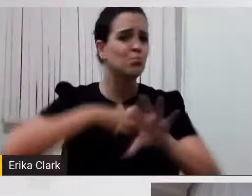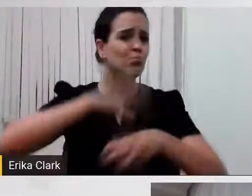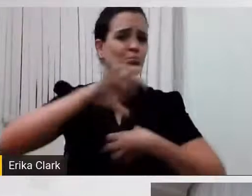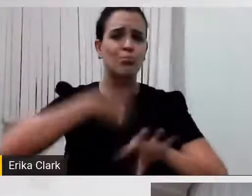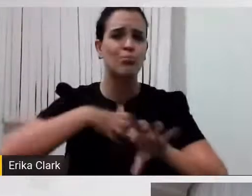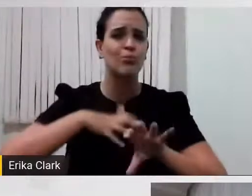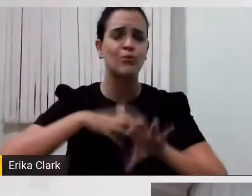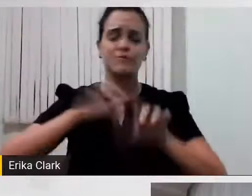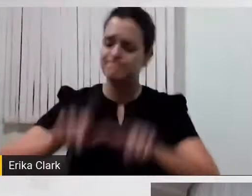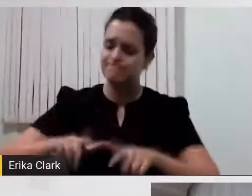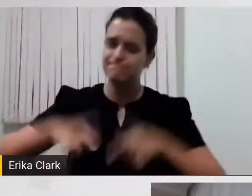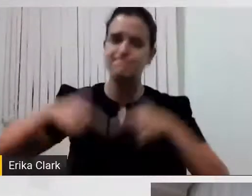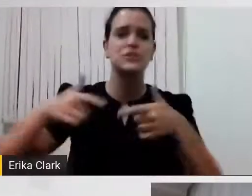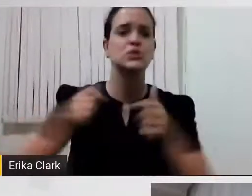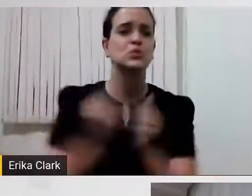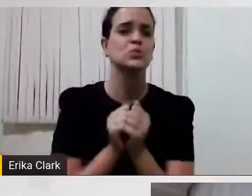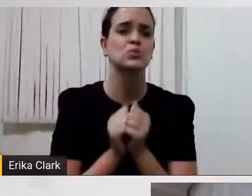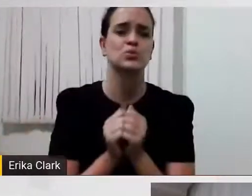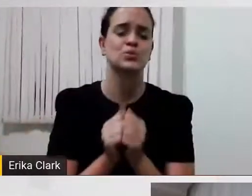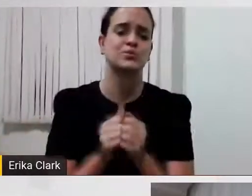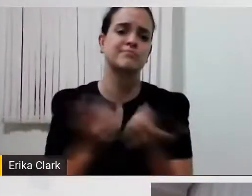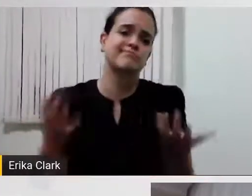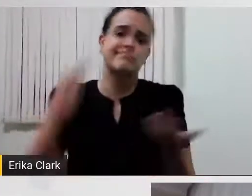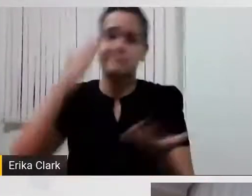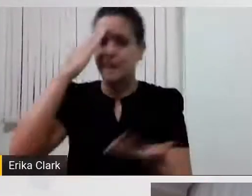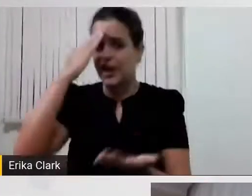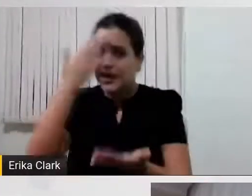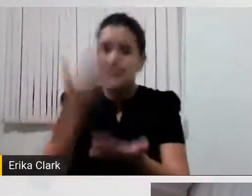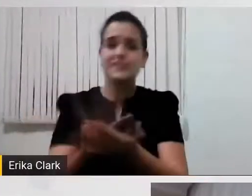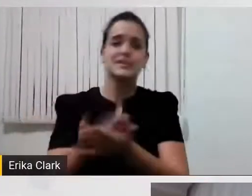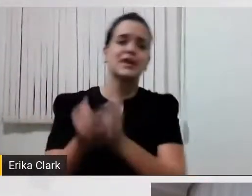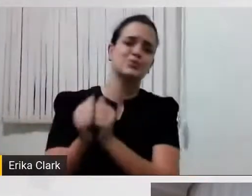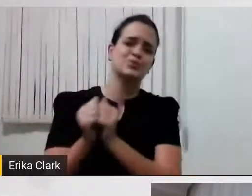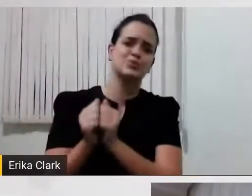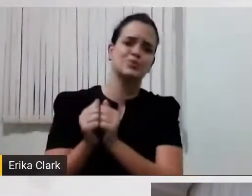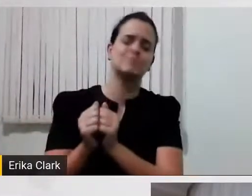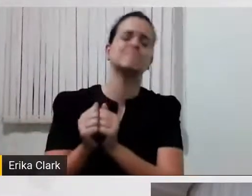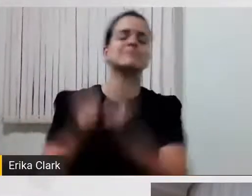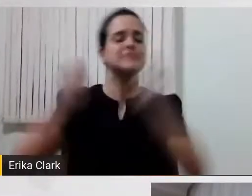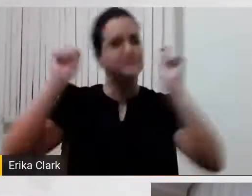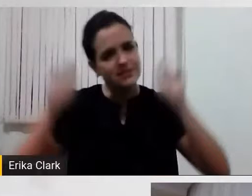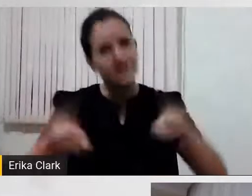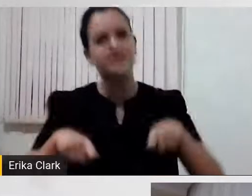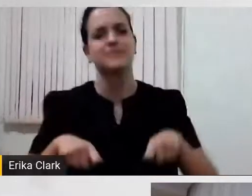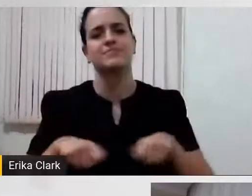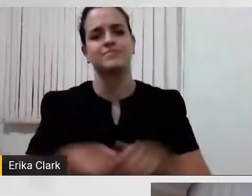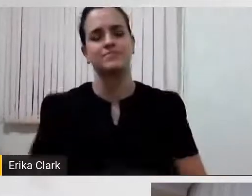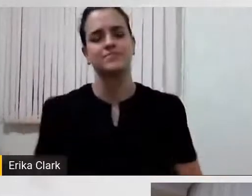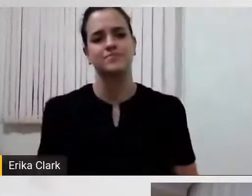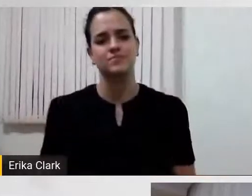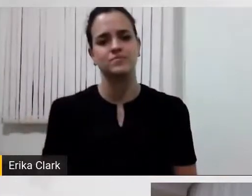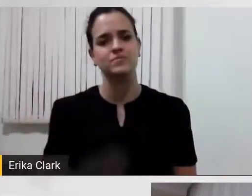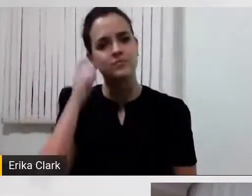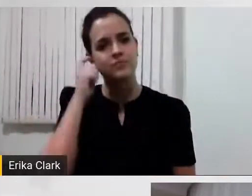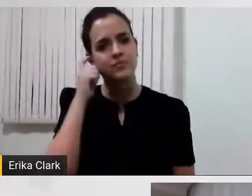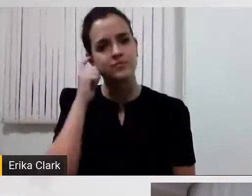ousar e acreditar que é possível. Nós, sempre quando colocamos